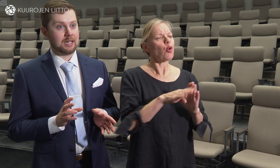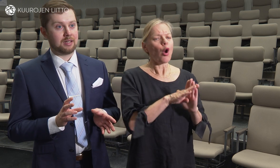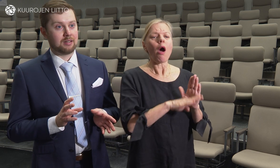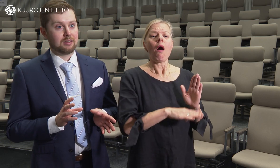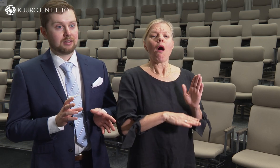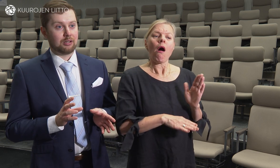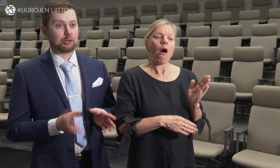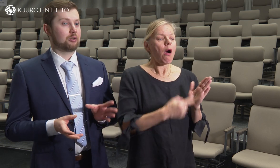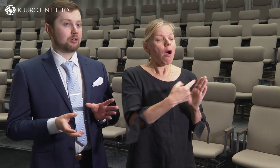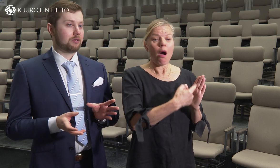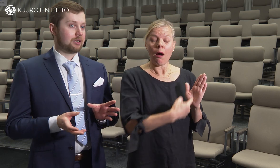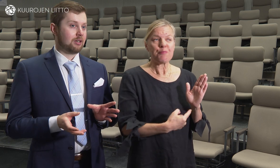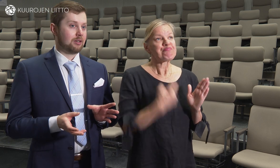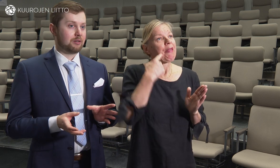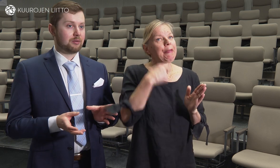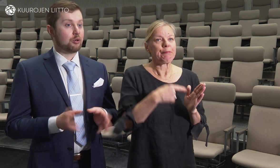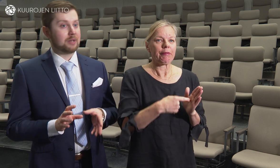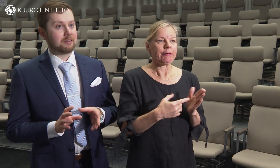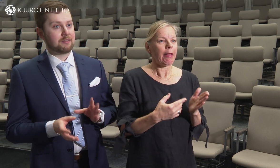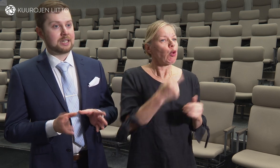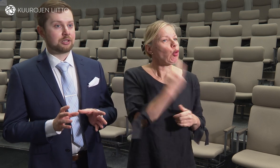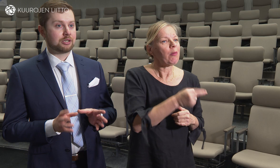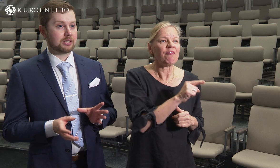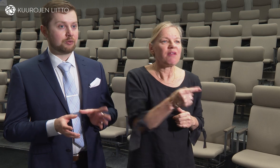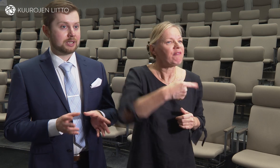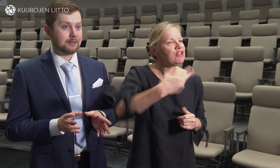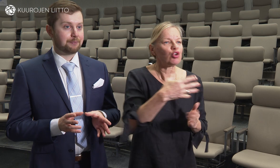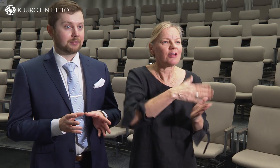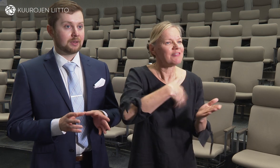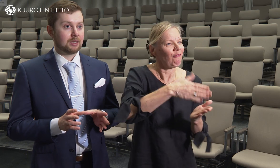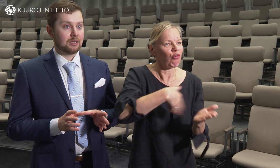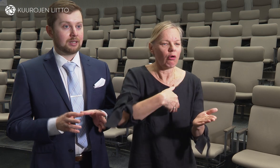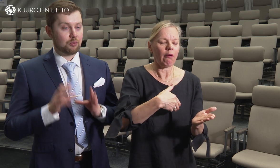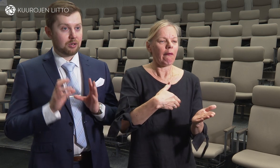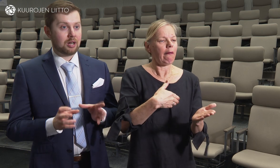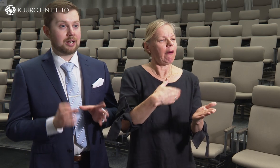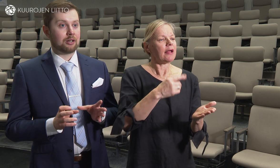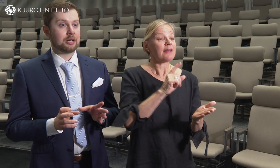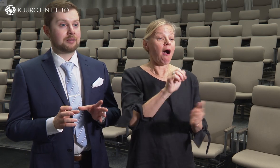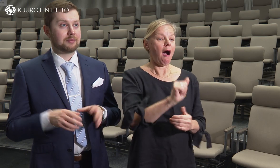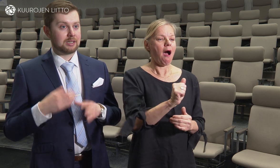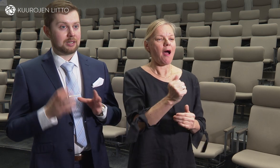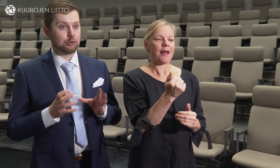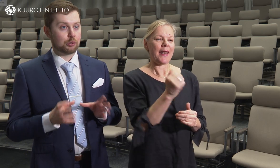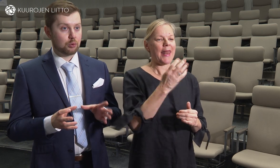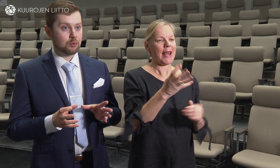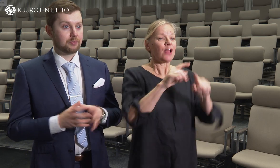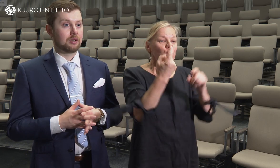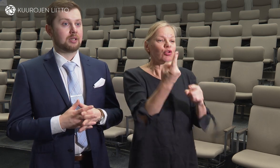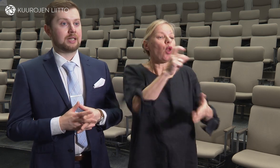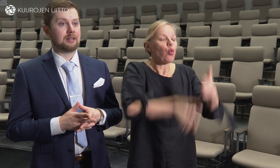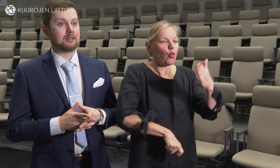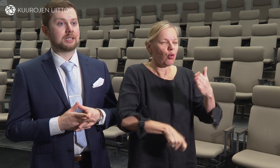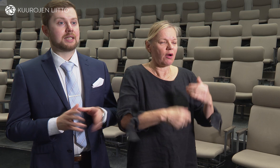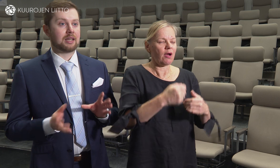okei olisiko nyt ollut vaikka 10-15 sivua se niin kuin A4 niin kuin yksi luku